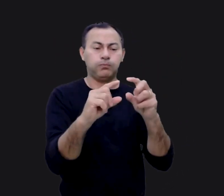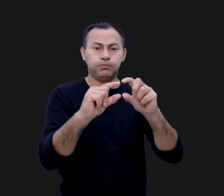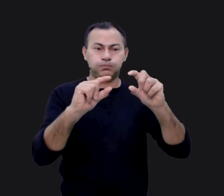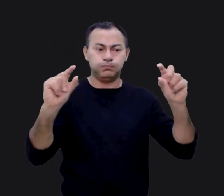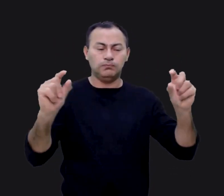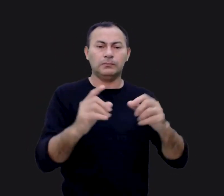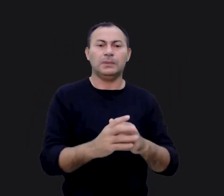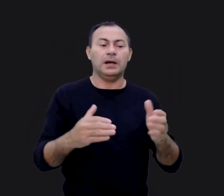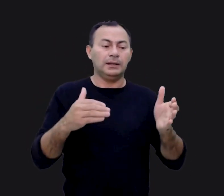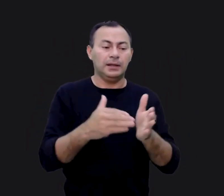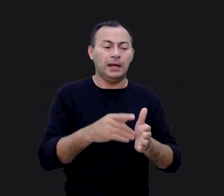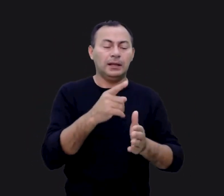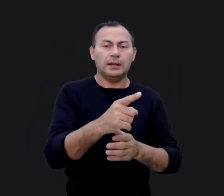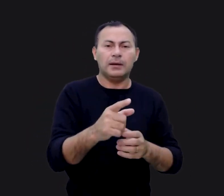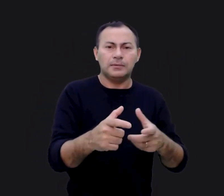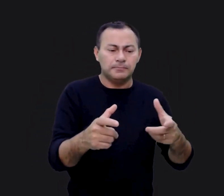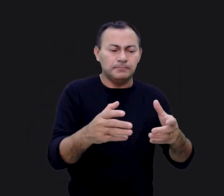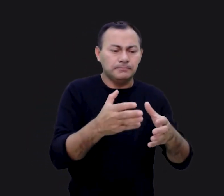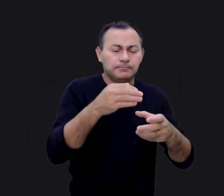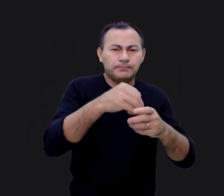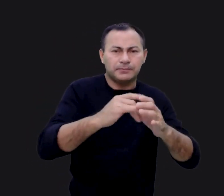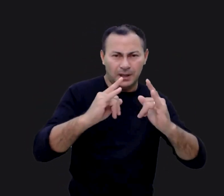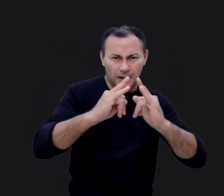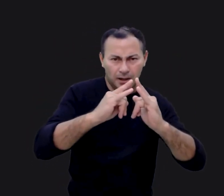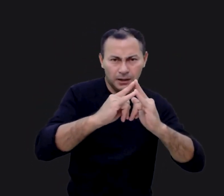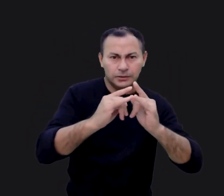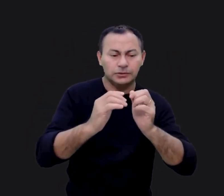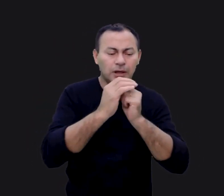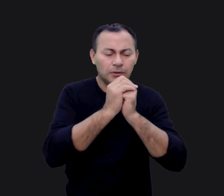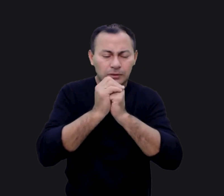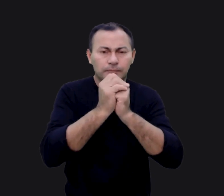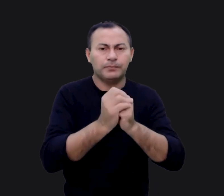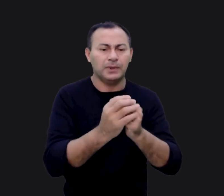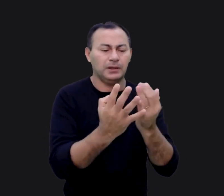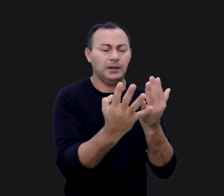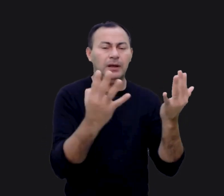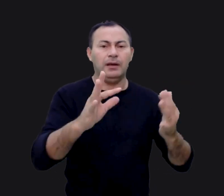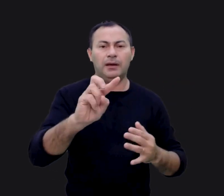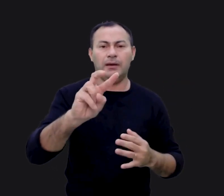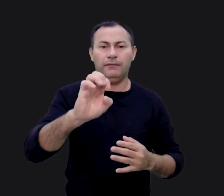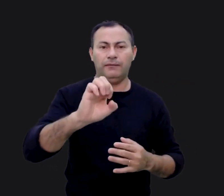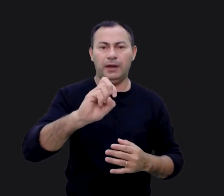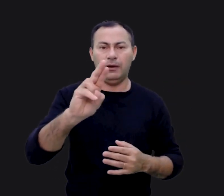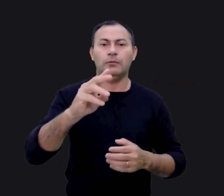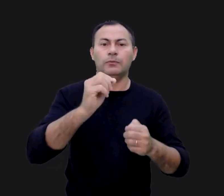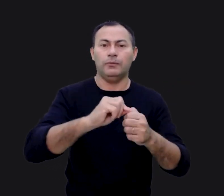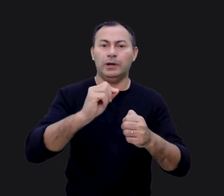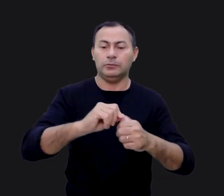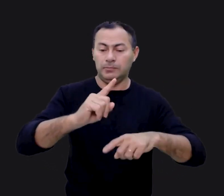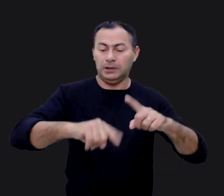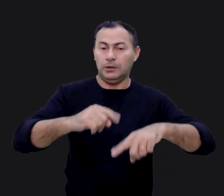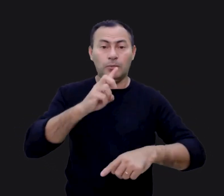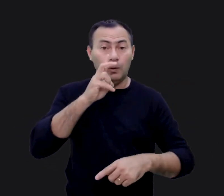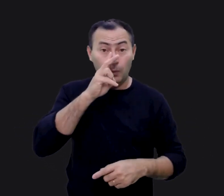muito grosso. Até lá, na pequena barraca de adoração, esse véu foi produzido com um material muito forte.